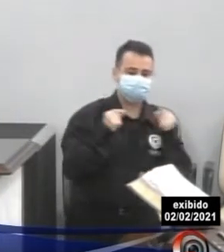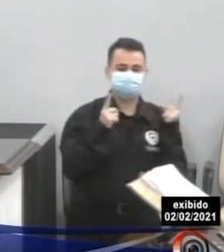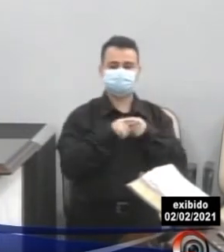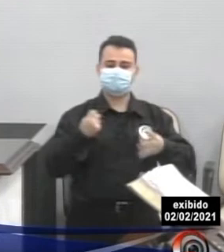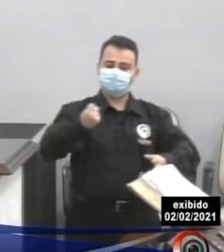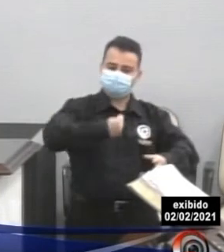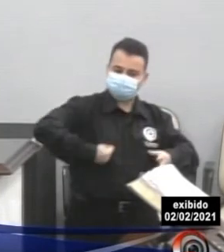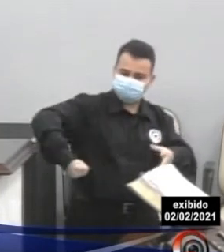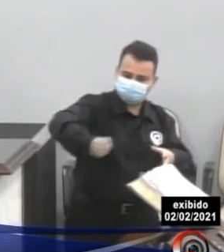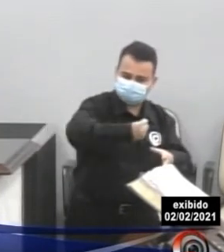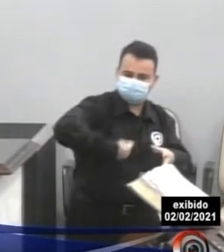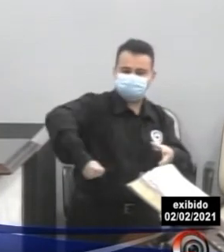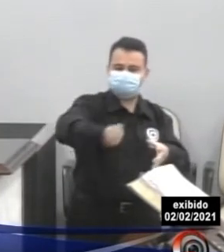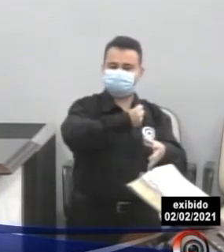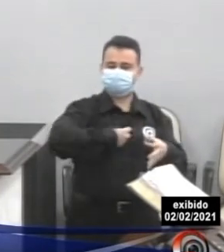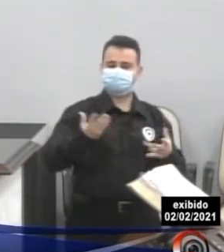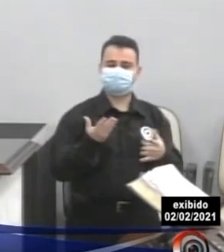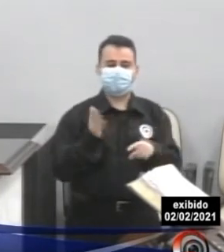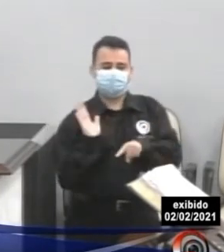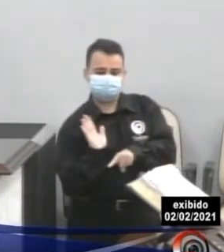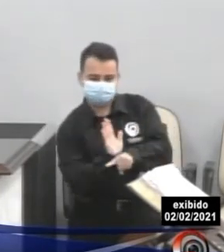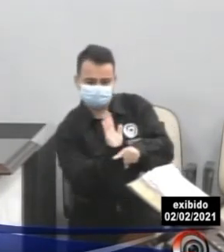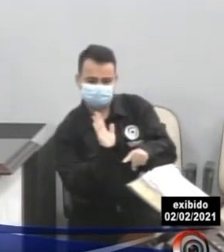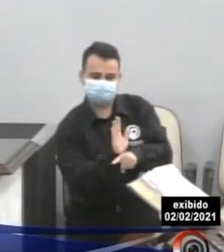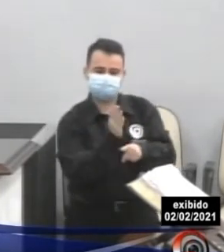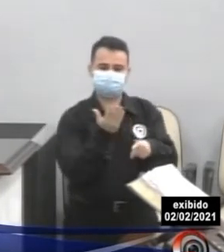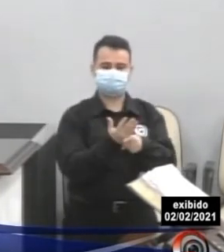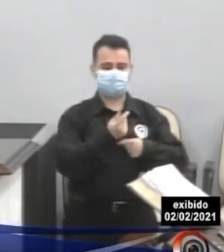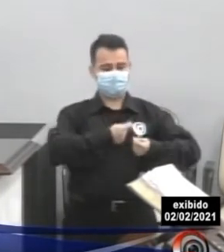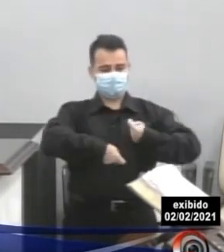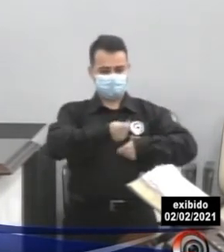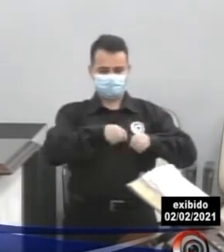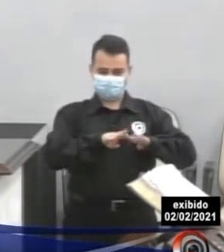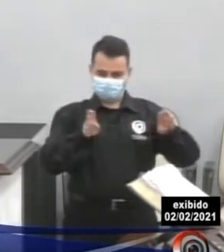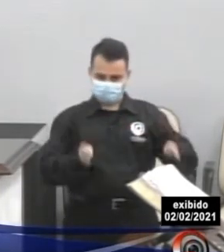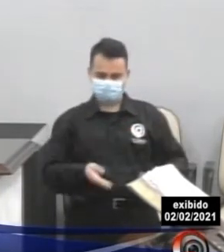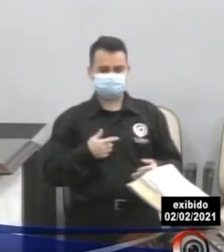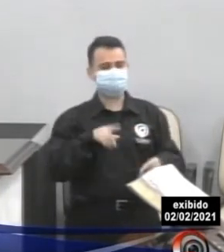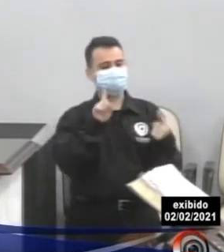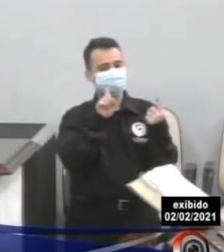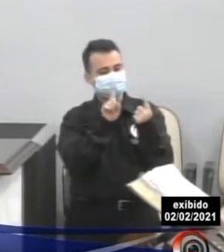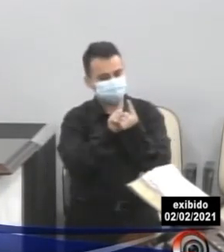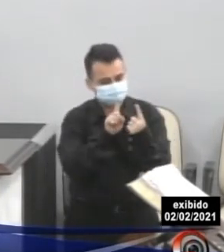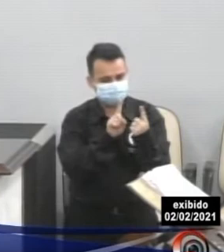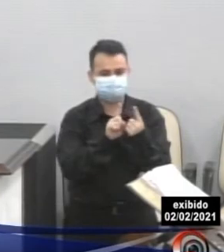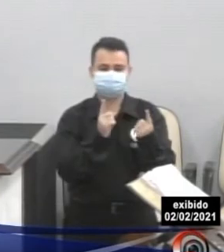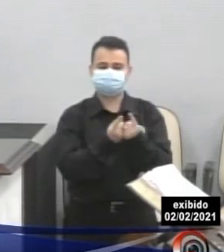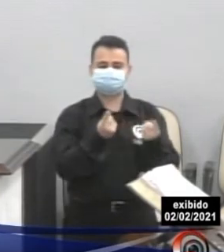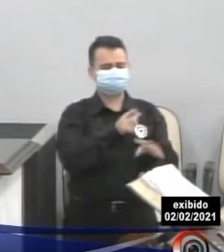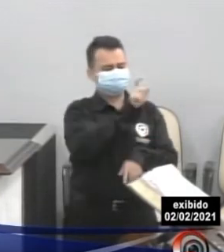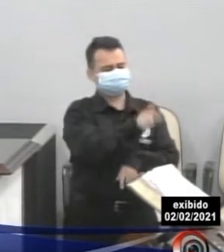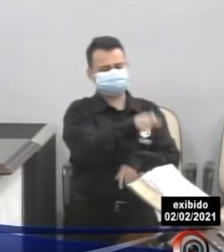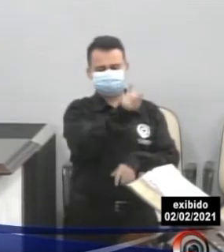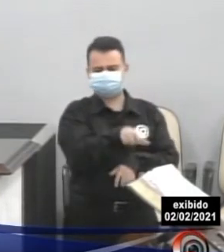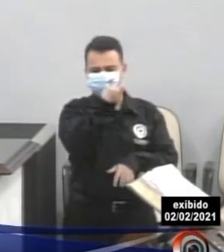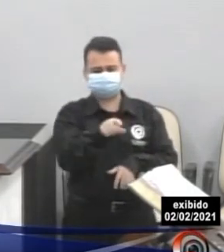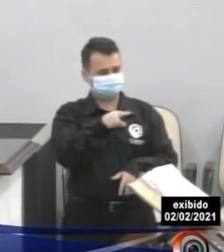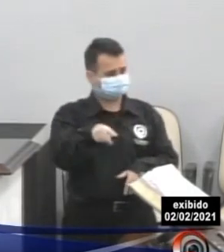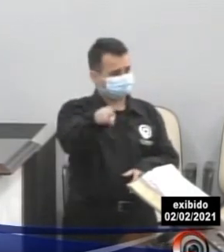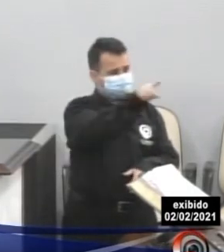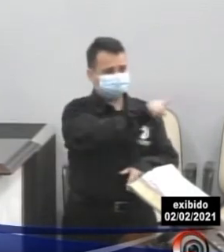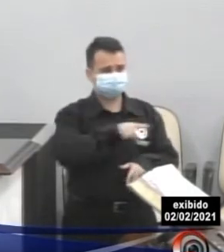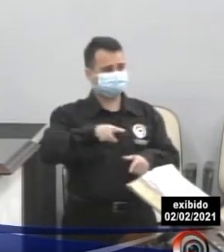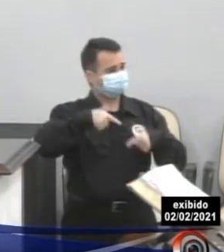cozinheiros, auxiliares, caixas, recepcionistas, muitas pessoas que dependem desses